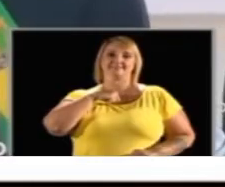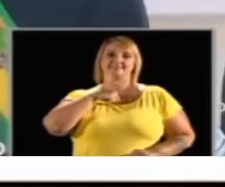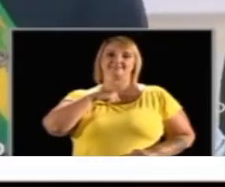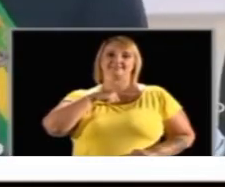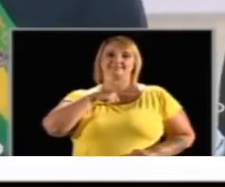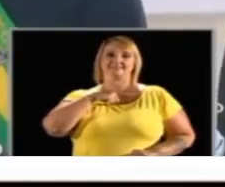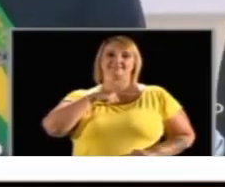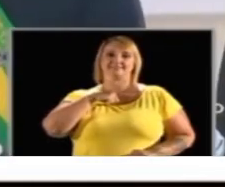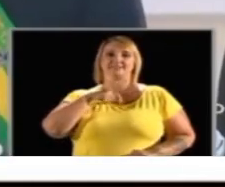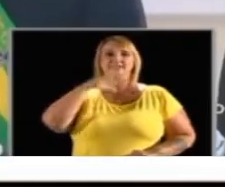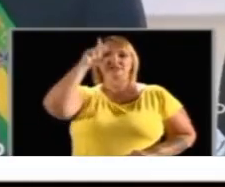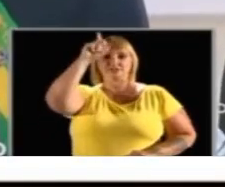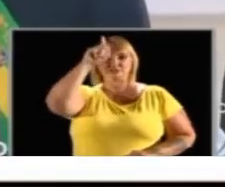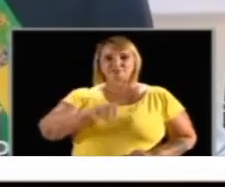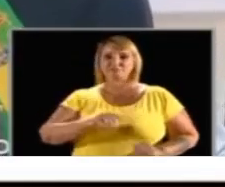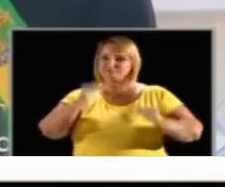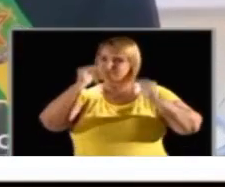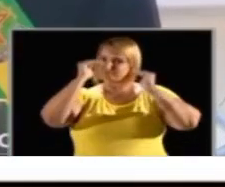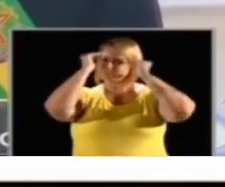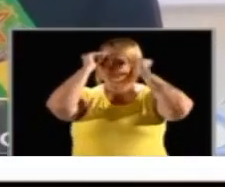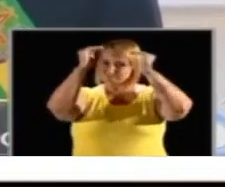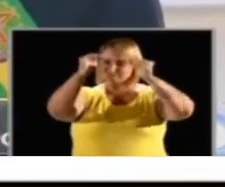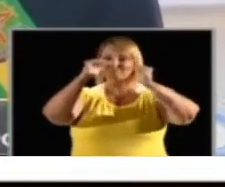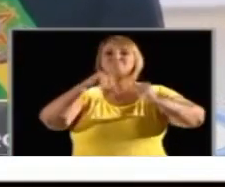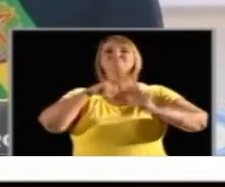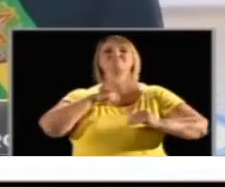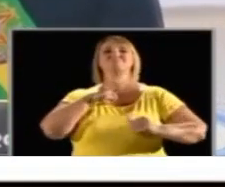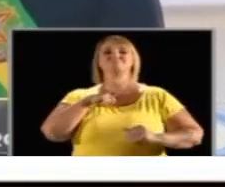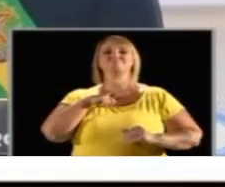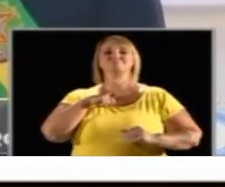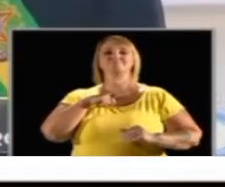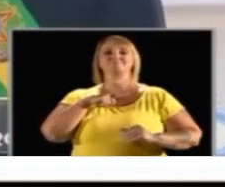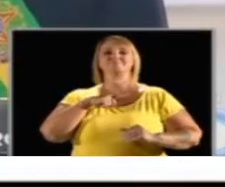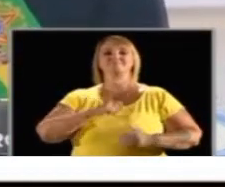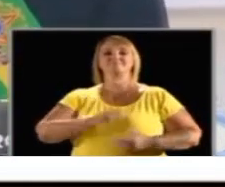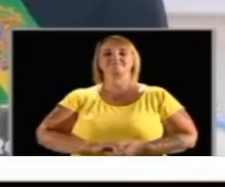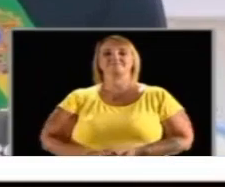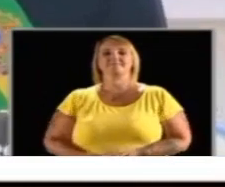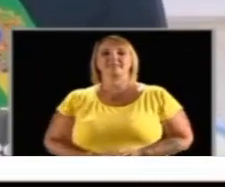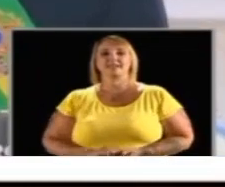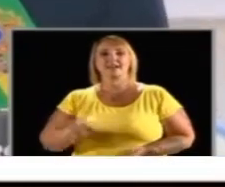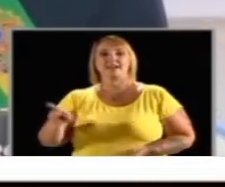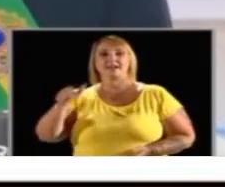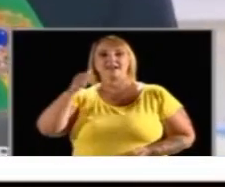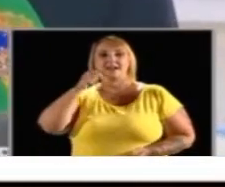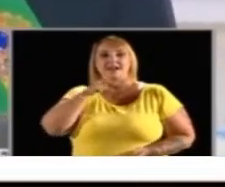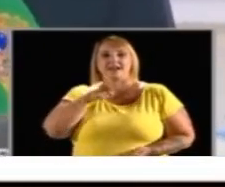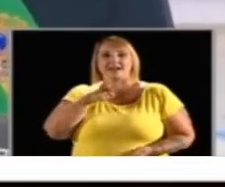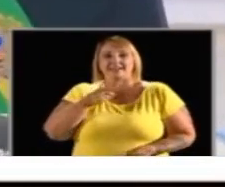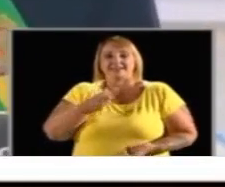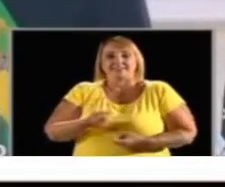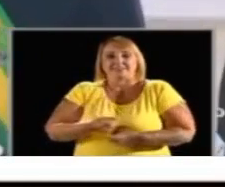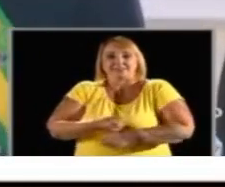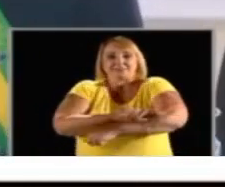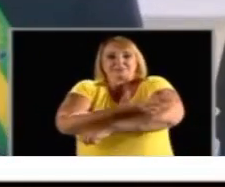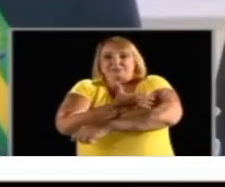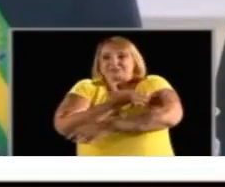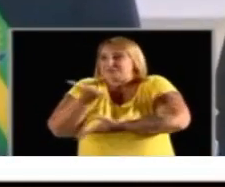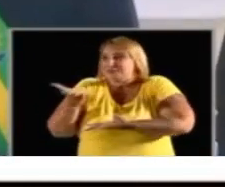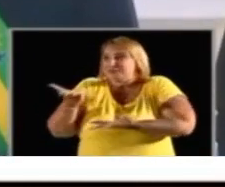Após a prisão de Fabrício Queiroz, o bichinho de estimação da esposa do presidente,